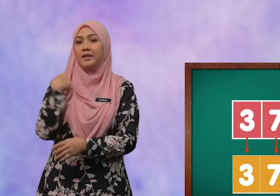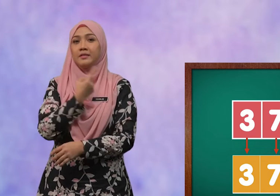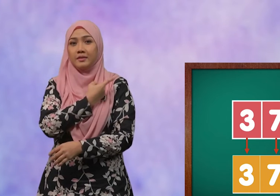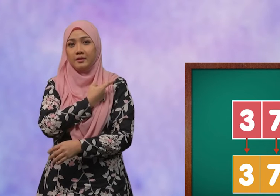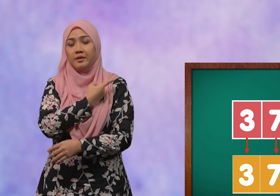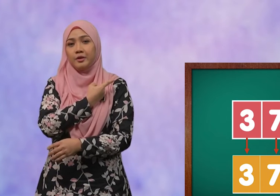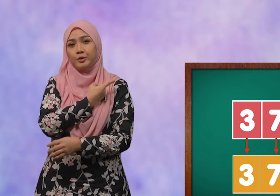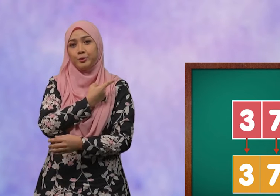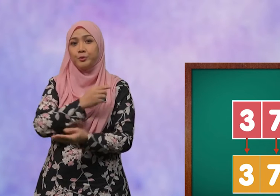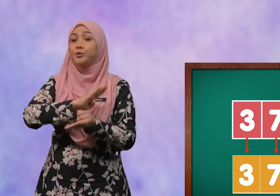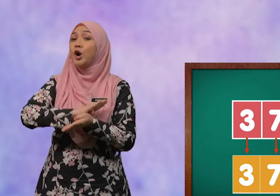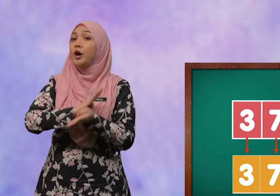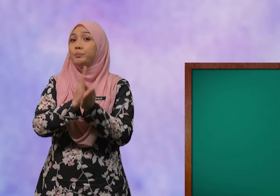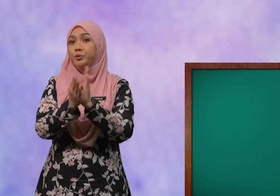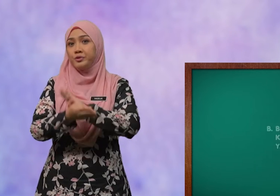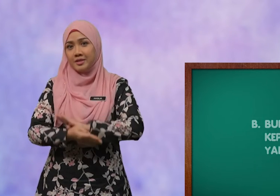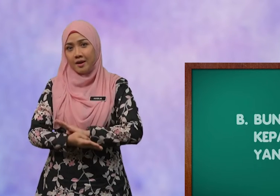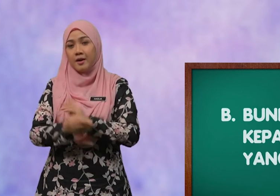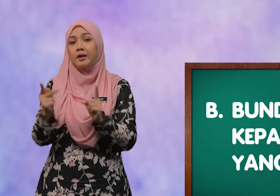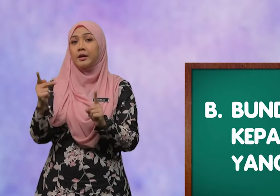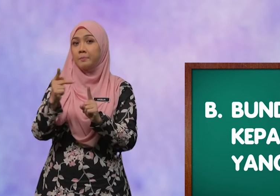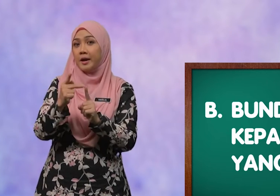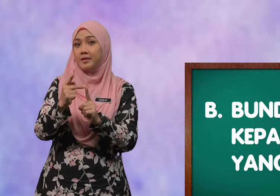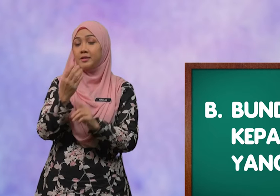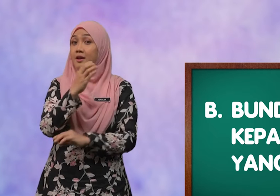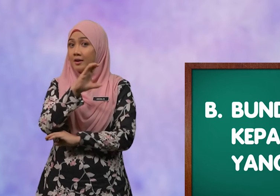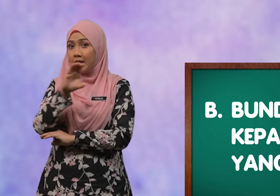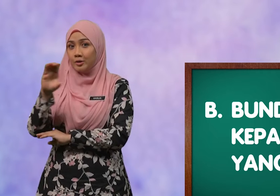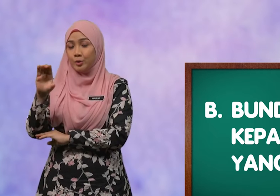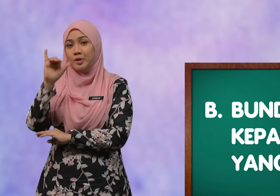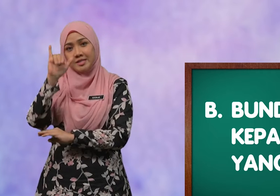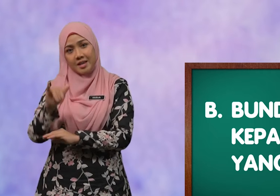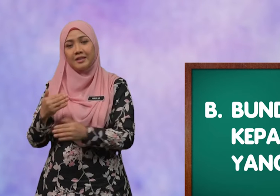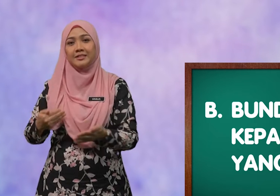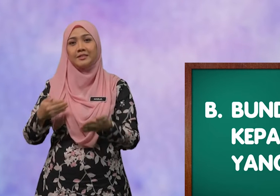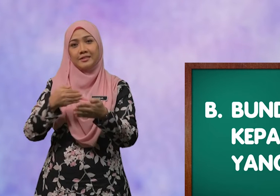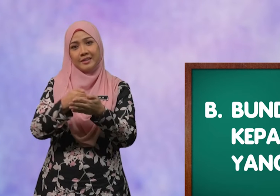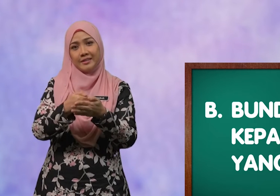kita iaitu bundar kepada ratus yang terdekat.